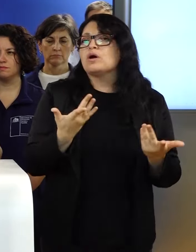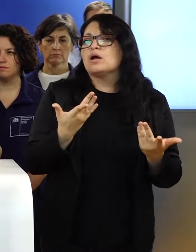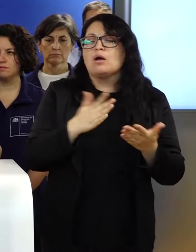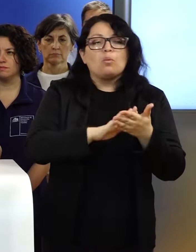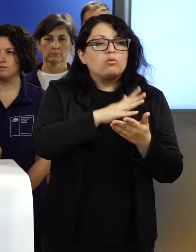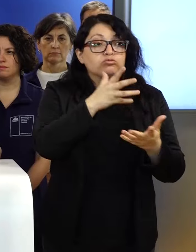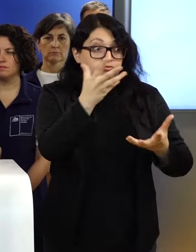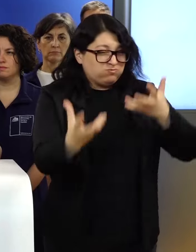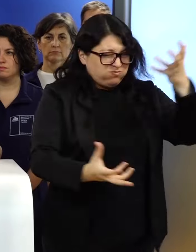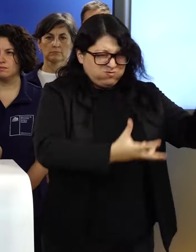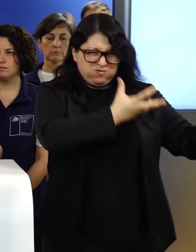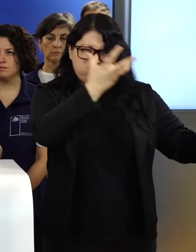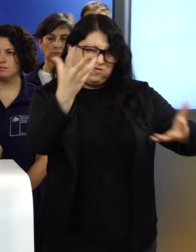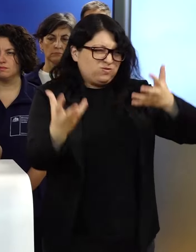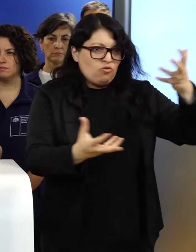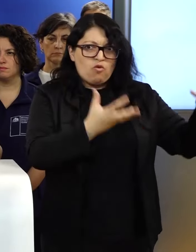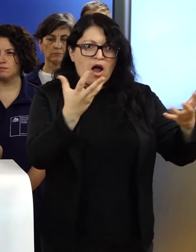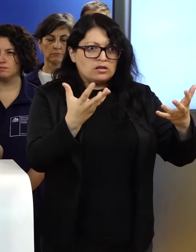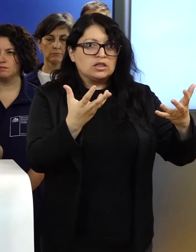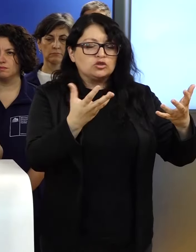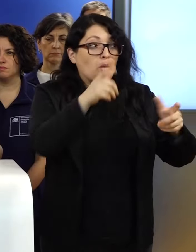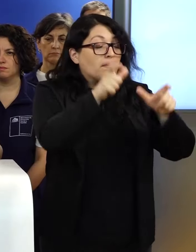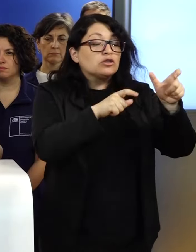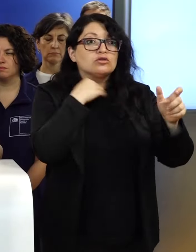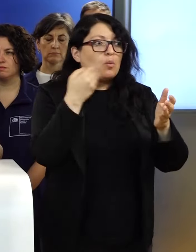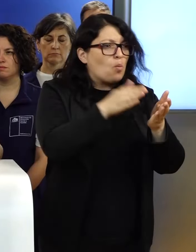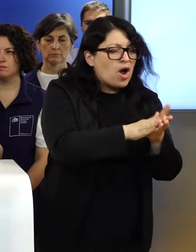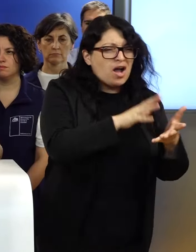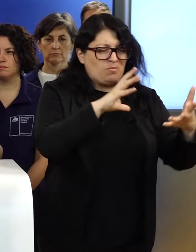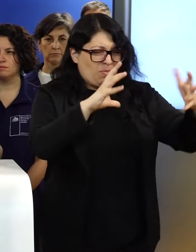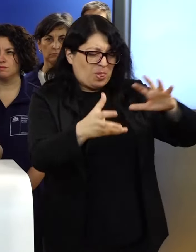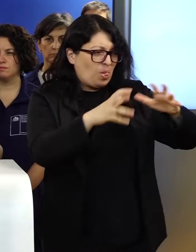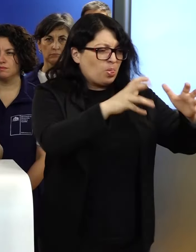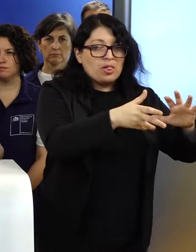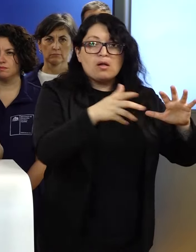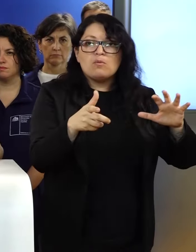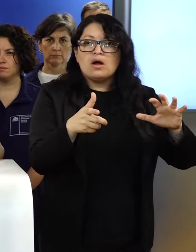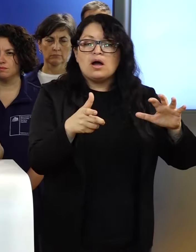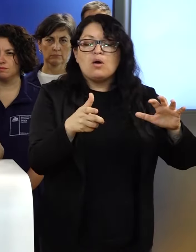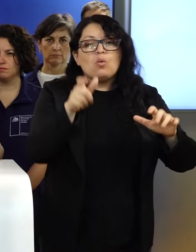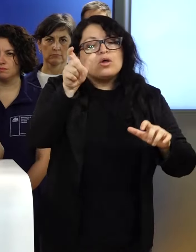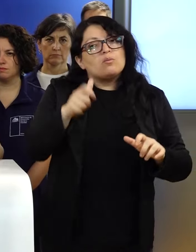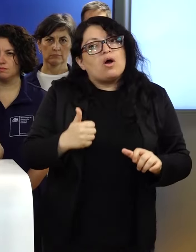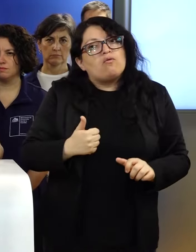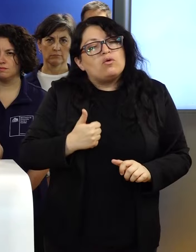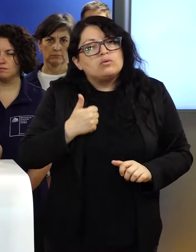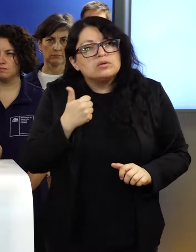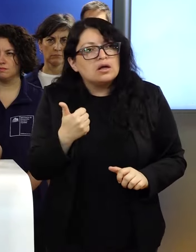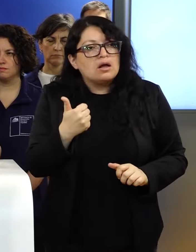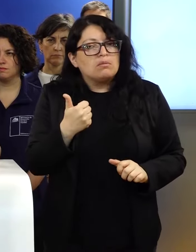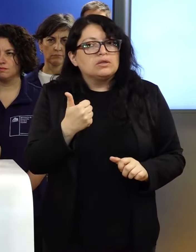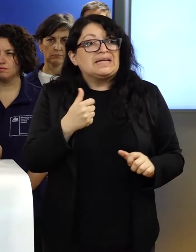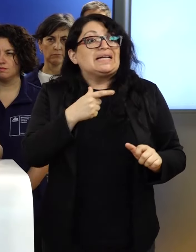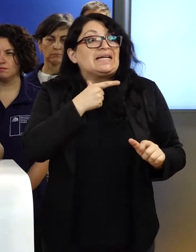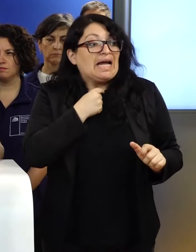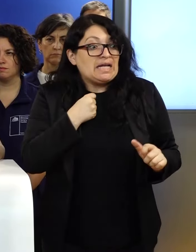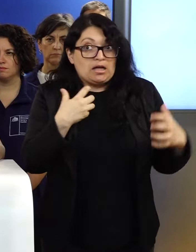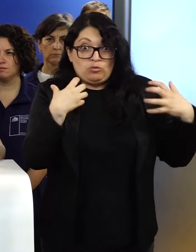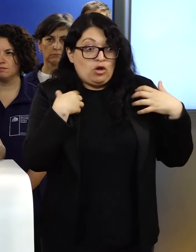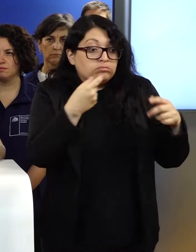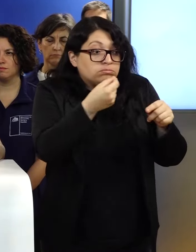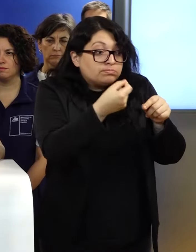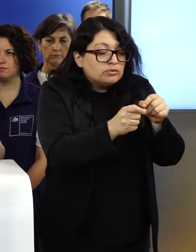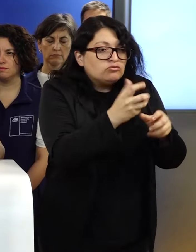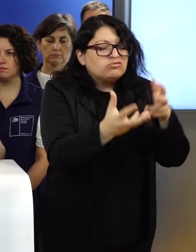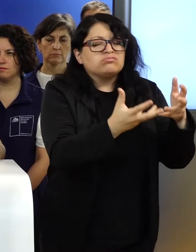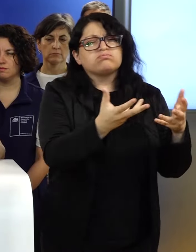que causa esta devastación y esta pérdida de vidas humanas, originado voluntariamente, intencionalmente por otras personas,